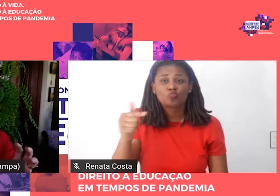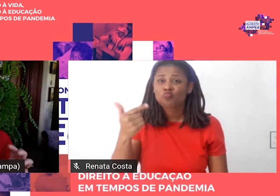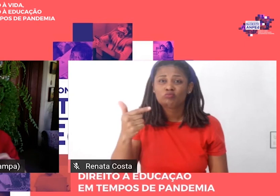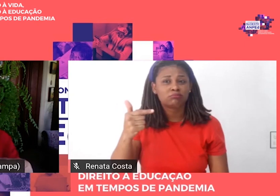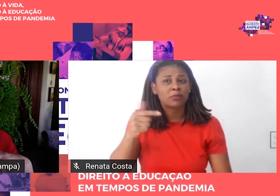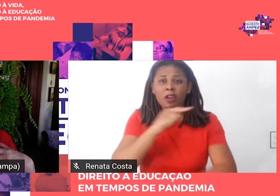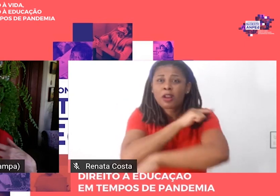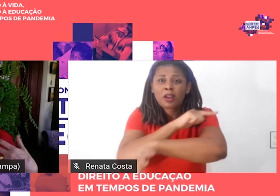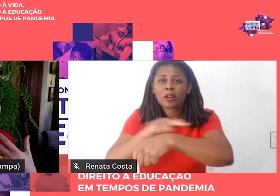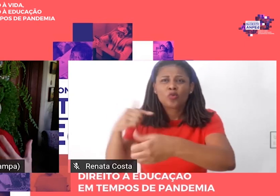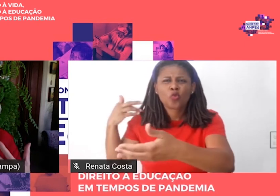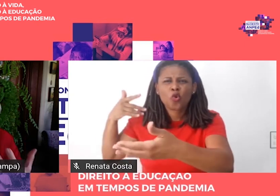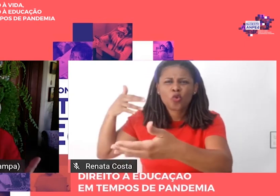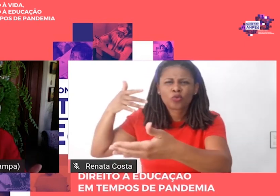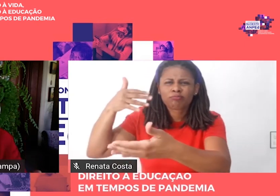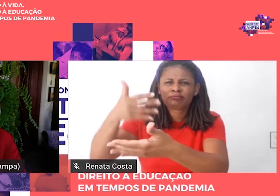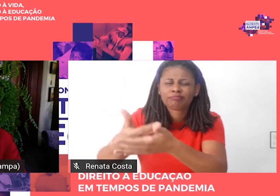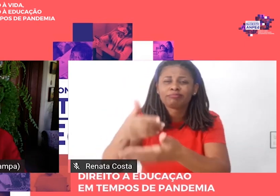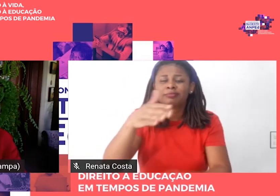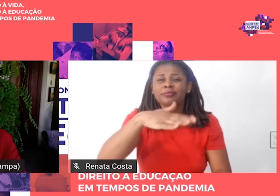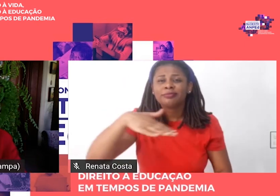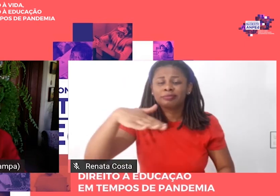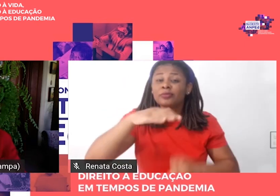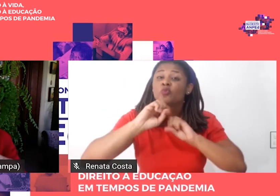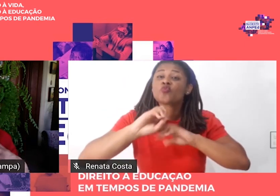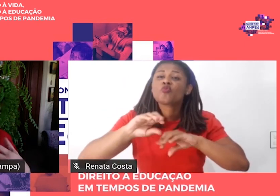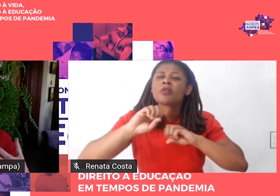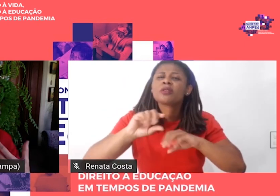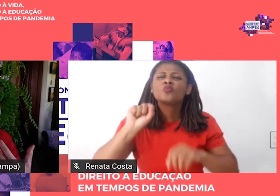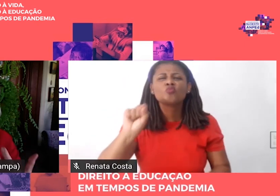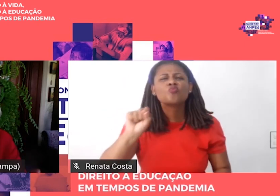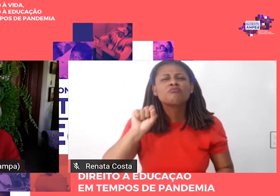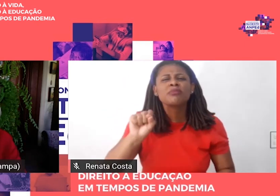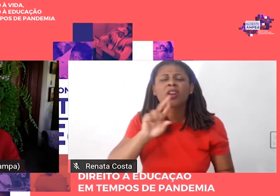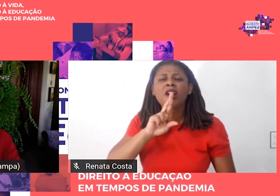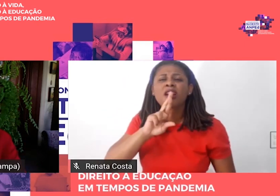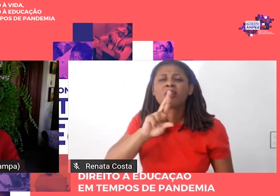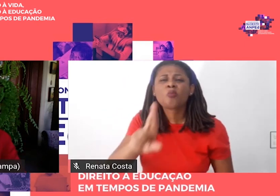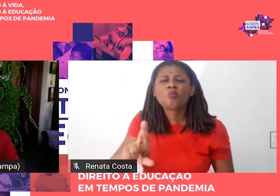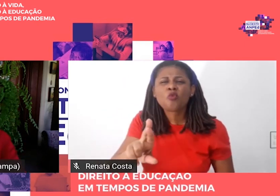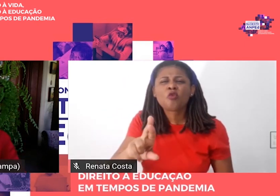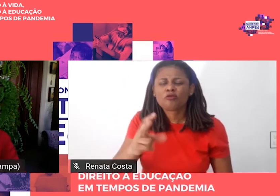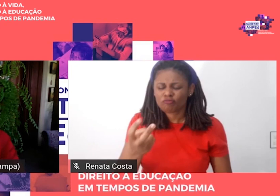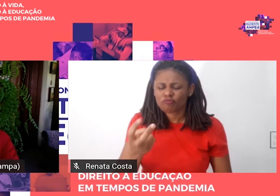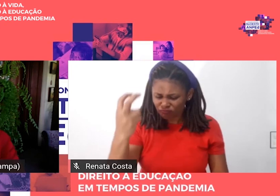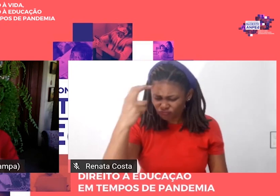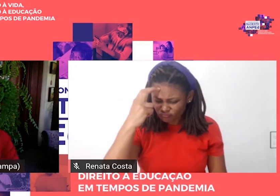-la como um produto intelectual, um produto de pesquisa,